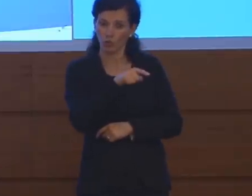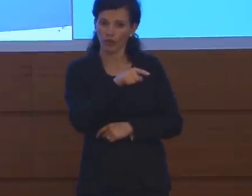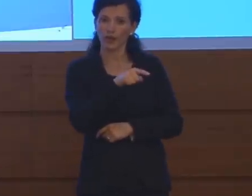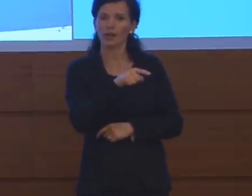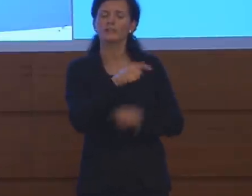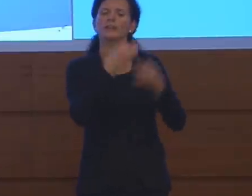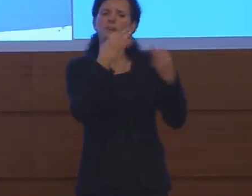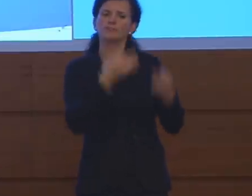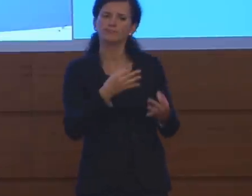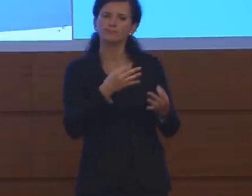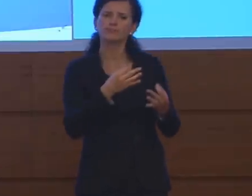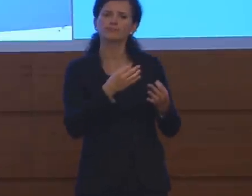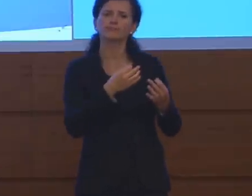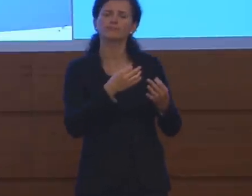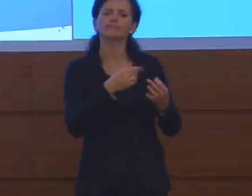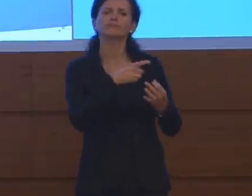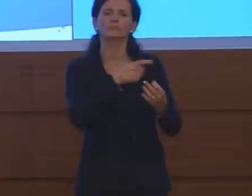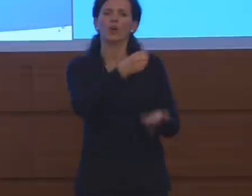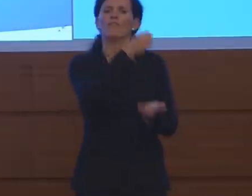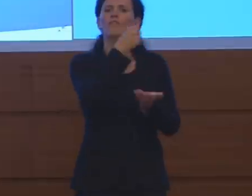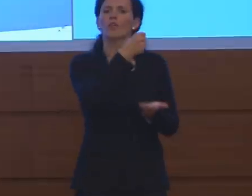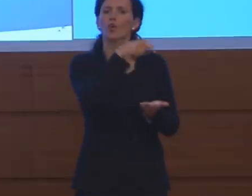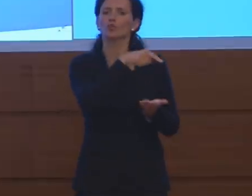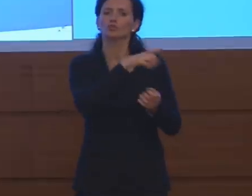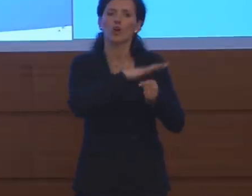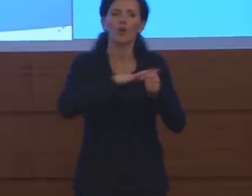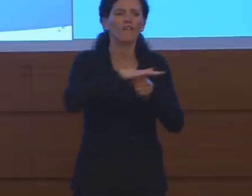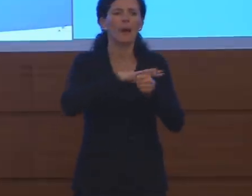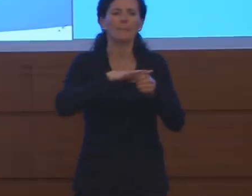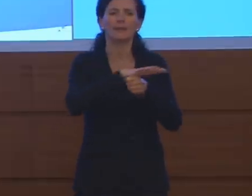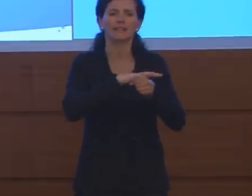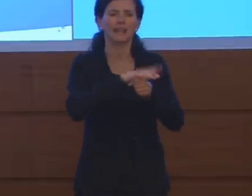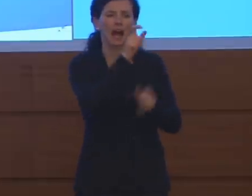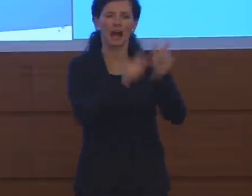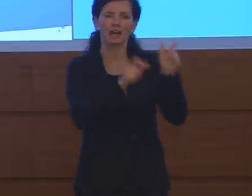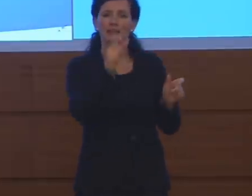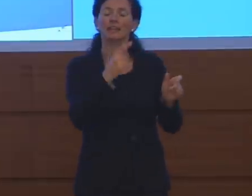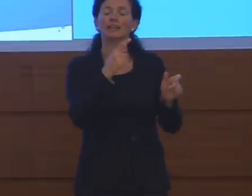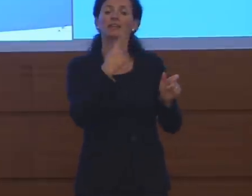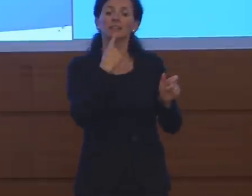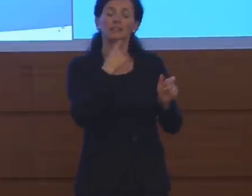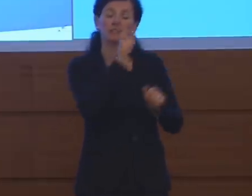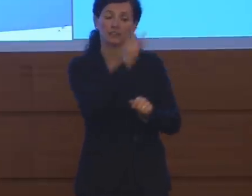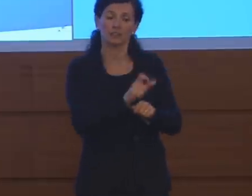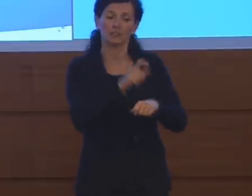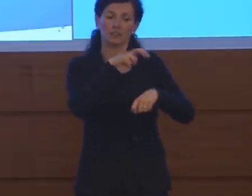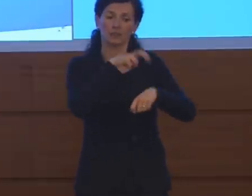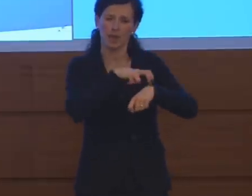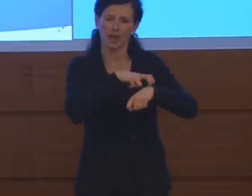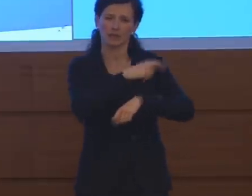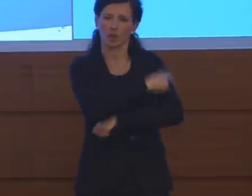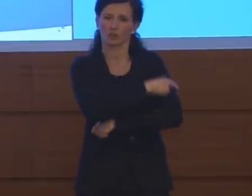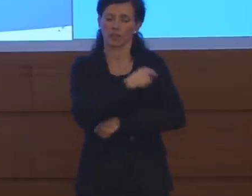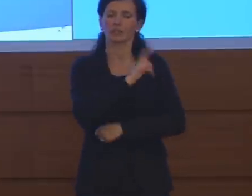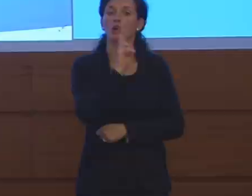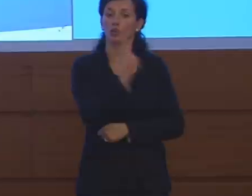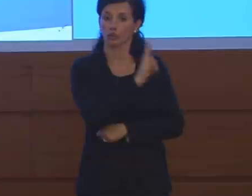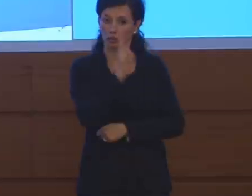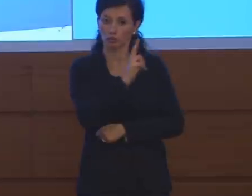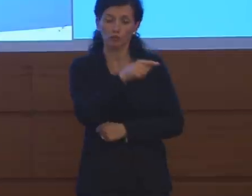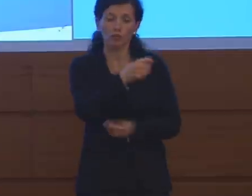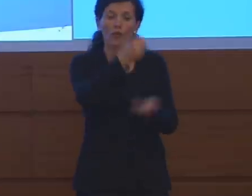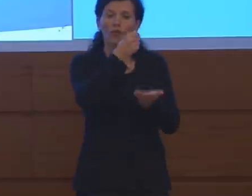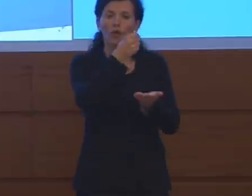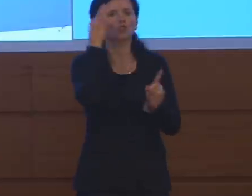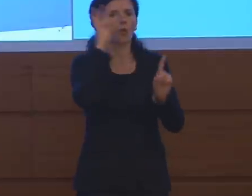istituito un fondo per i familiari delle vittime del personale sanitario che è deceduto durante l